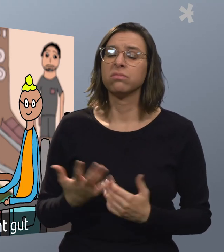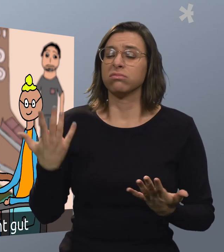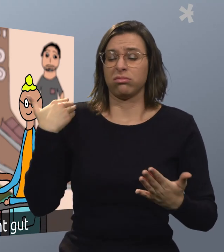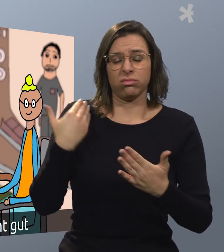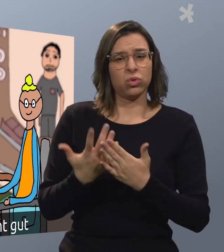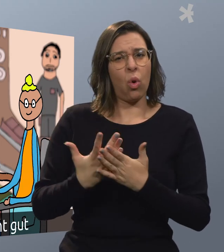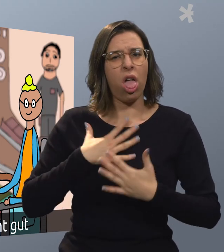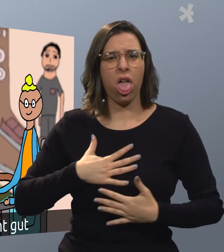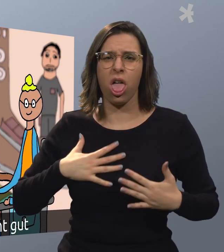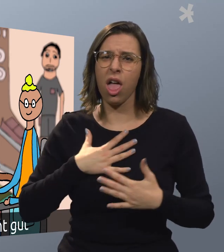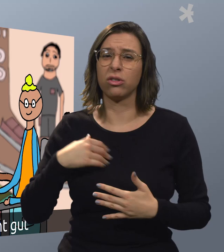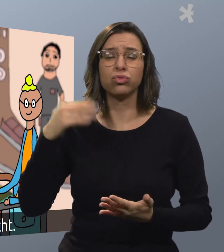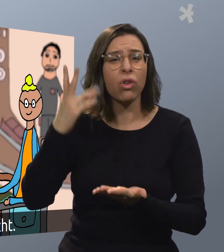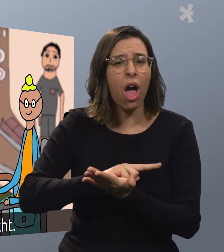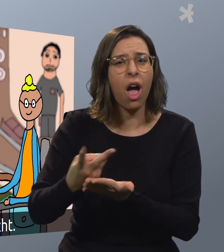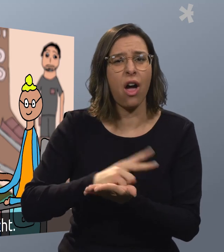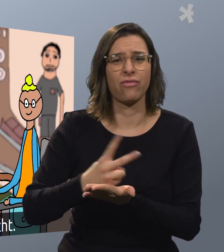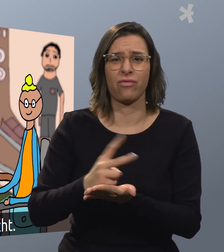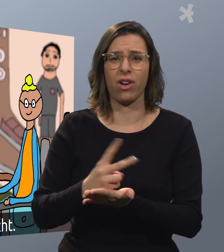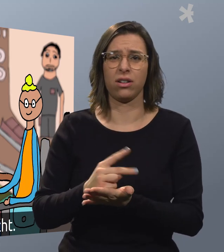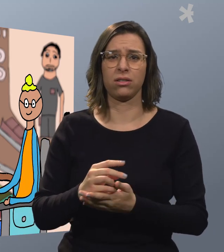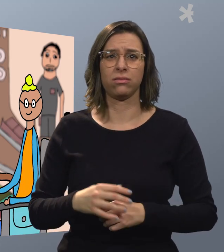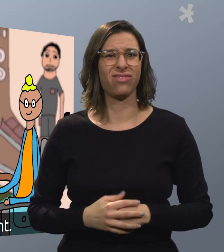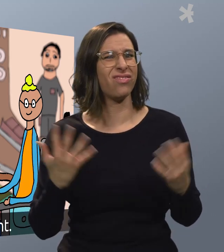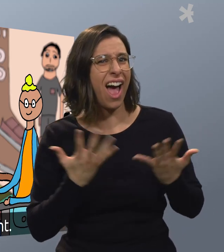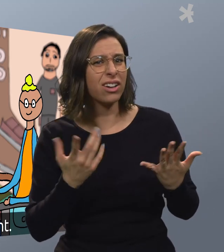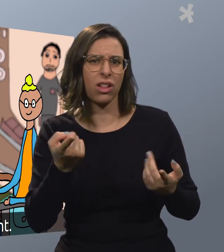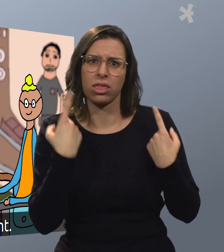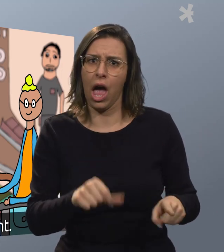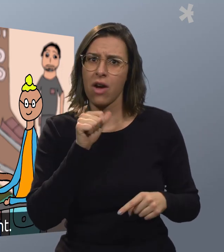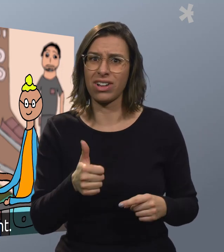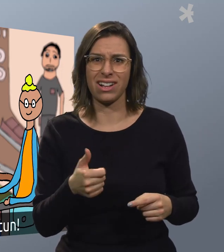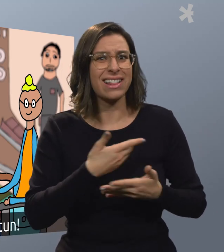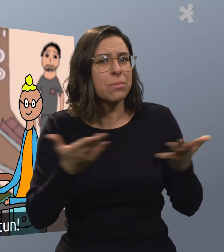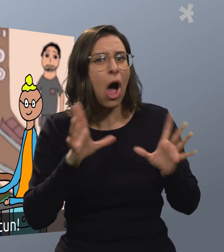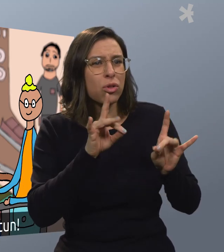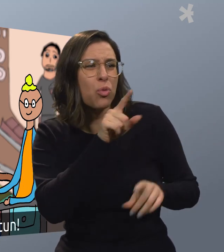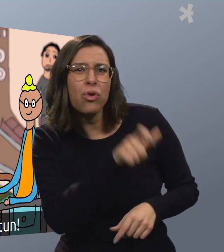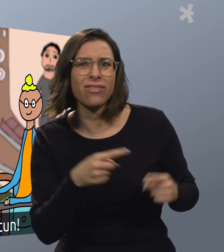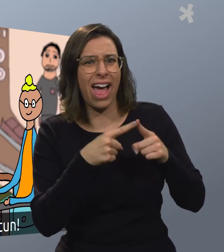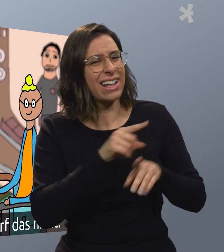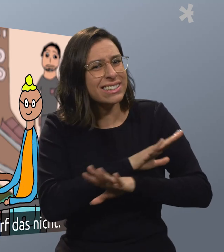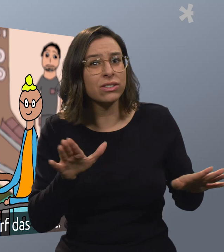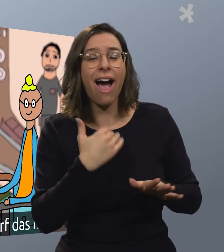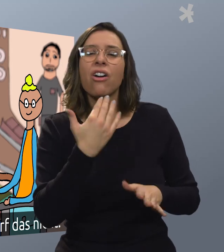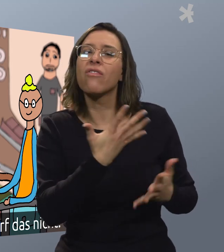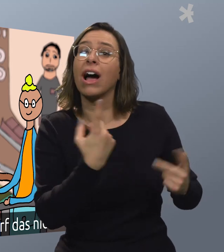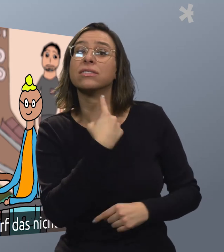er schon öfter gemacht. Seitdem geht es mir nicht gut und ich schlafe schlecht. Was? Das darf er nicht. Niemand darf dir weh tun,